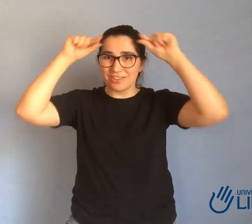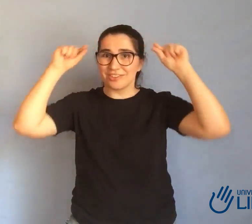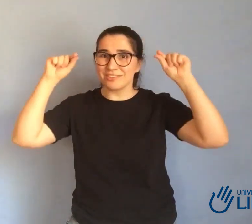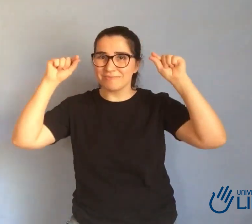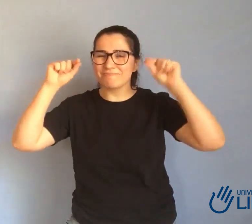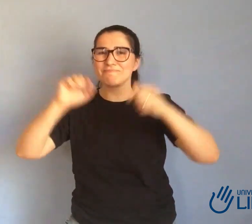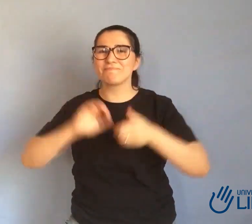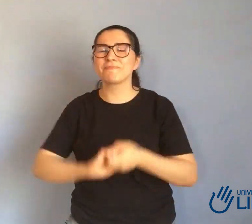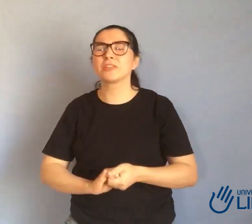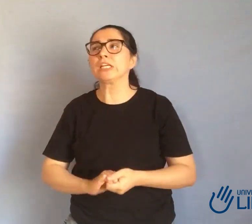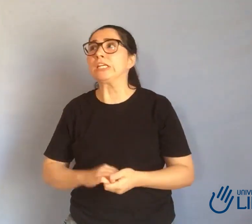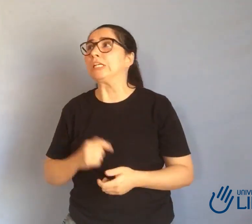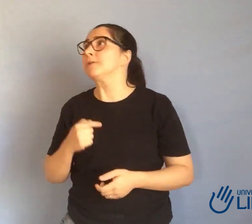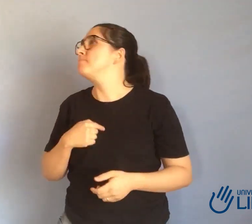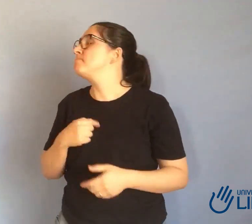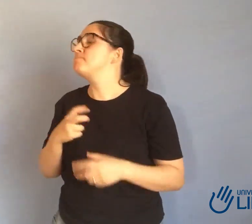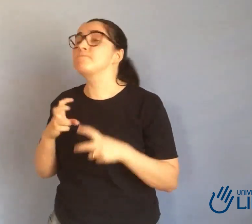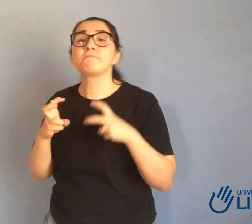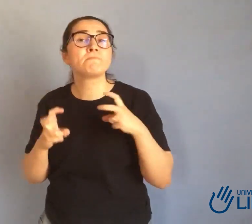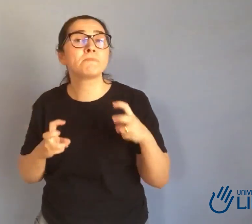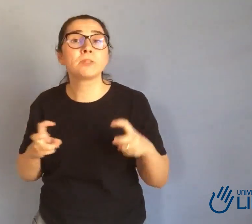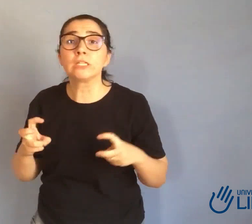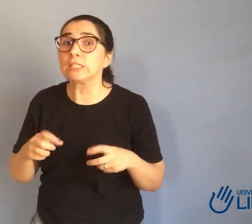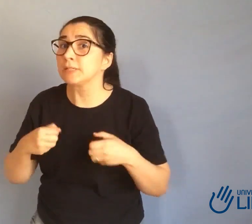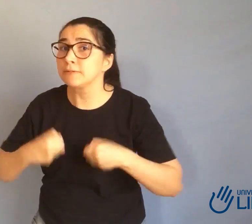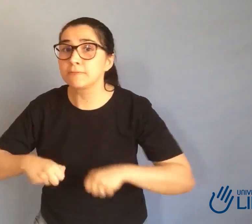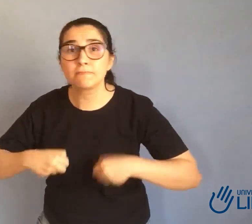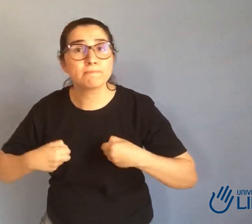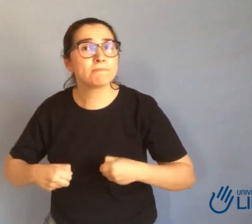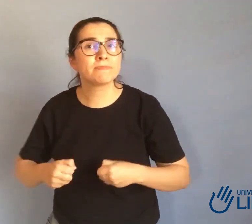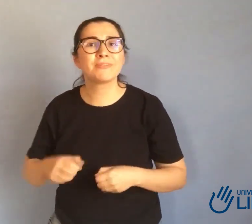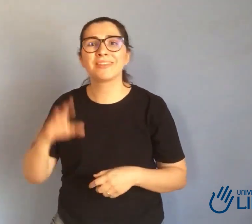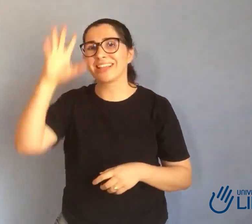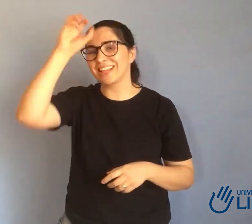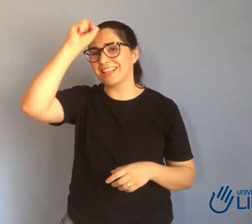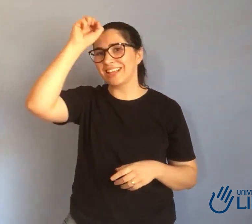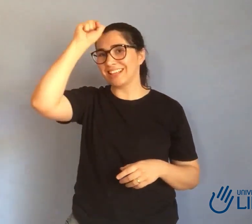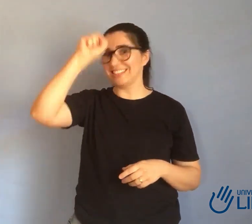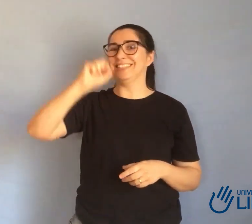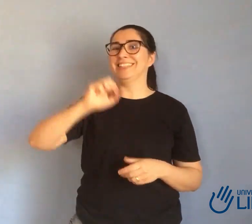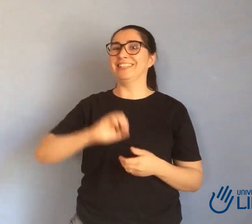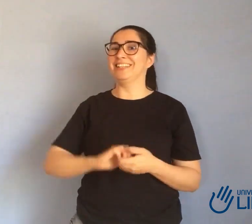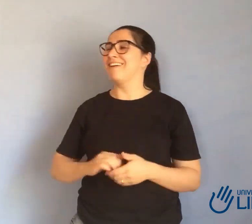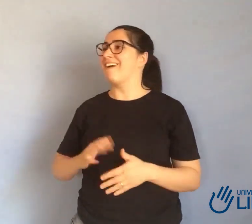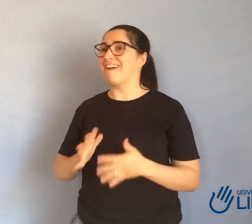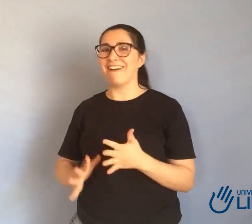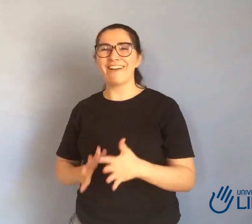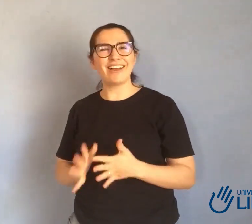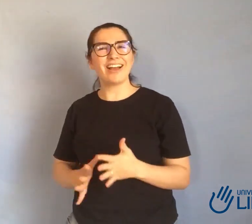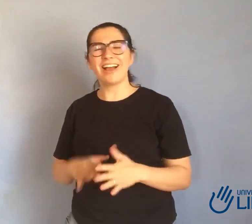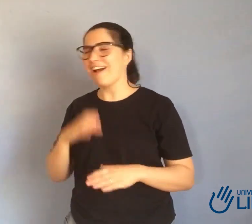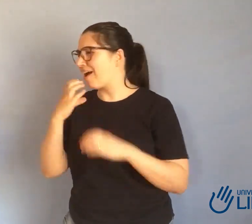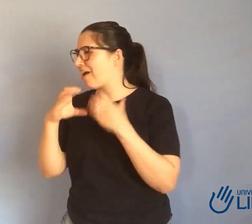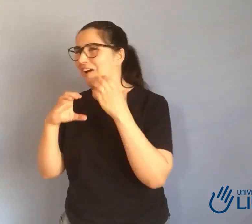aí depois disso teve uma mudança na minha vida, me mudei para Santa Catarina, comecei a trabalhar como enfermeira,